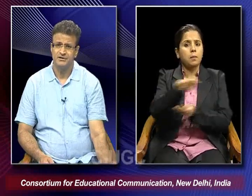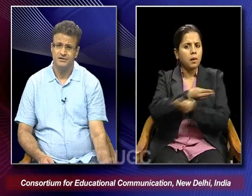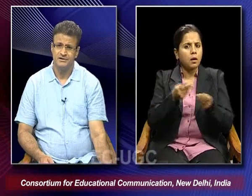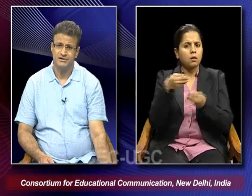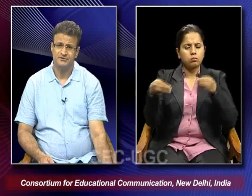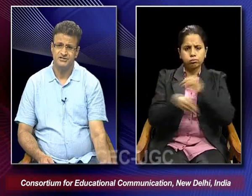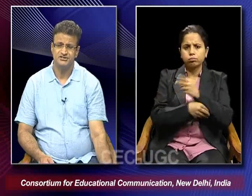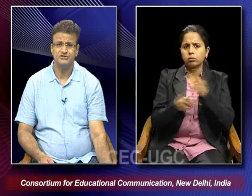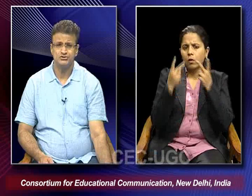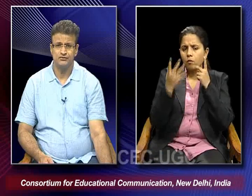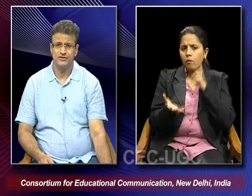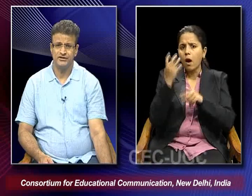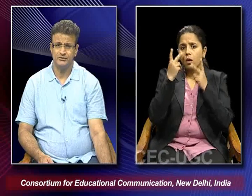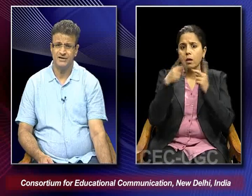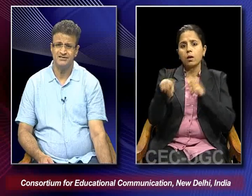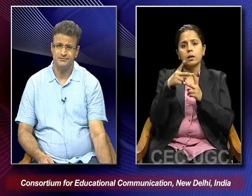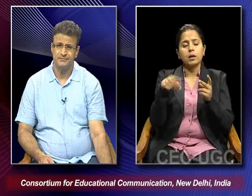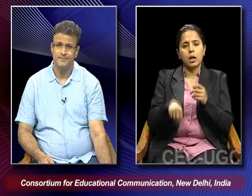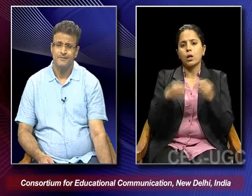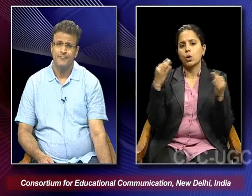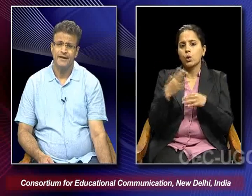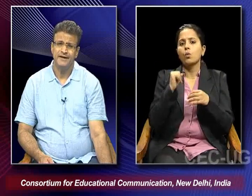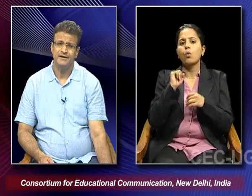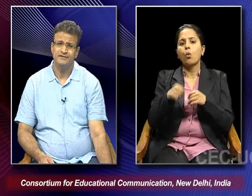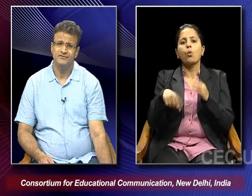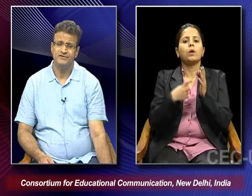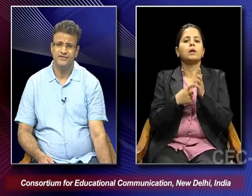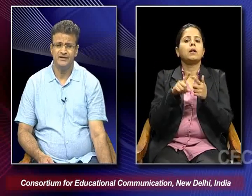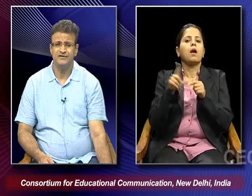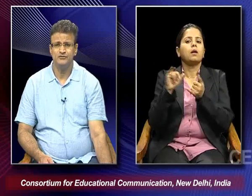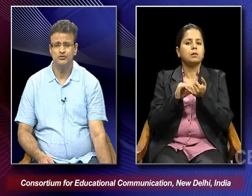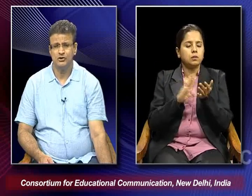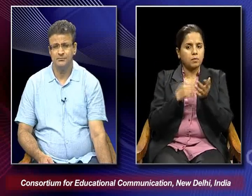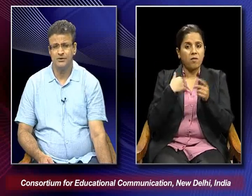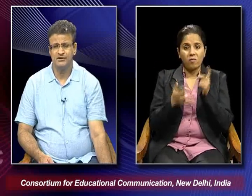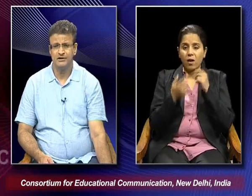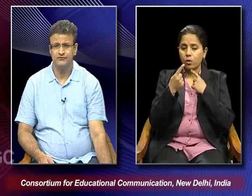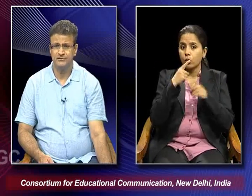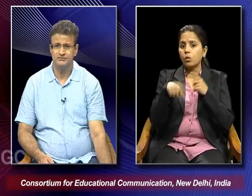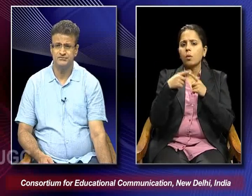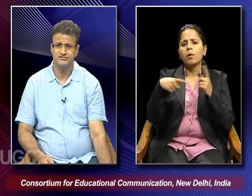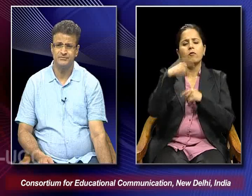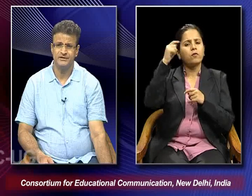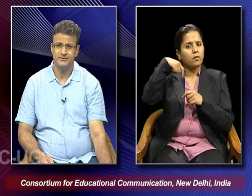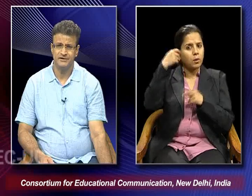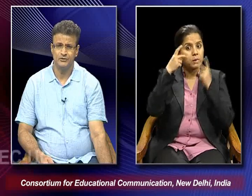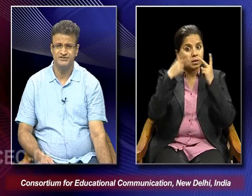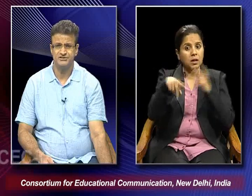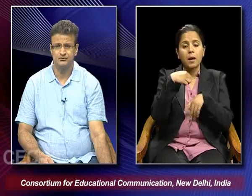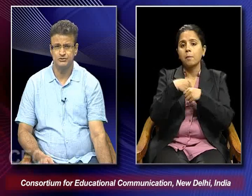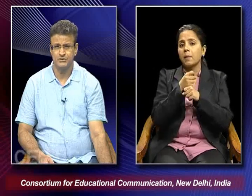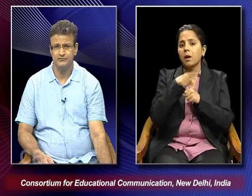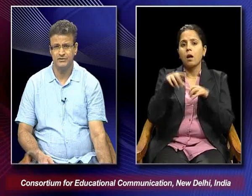imitations of Neuralism. And we find when you talk about the kind of films which were being made